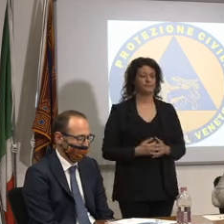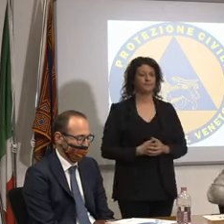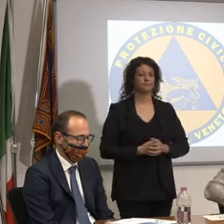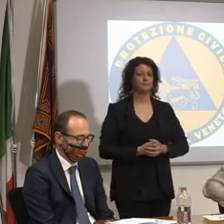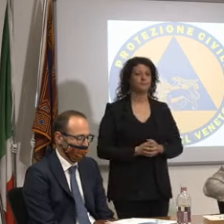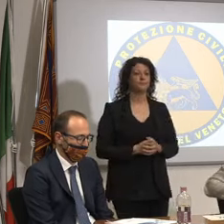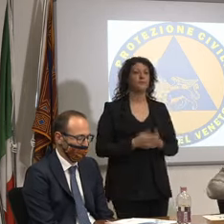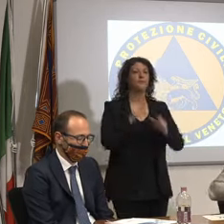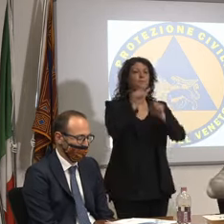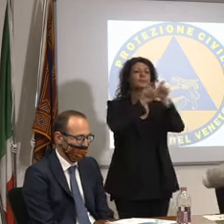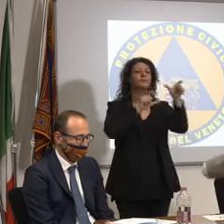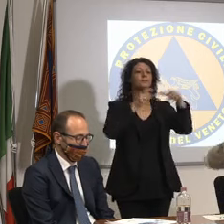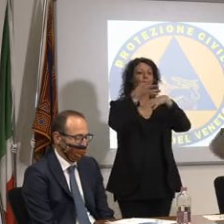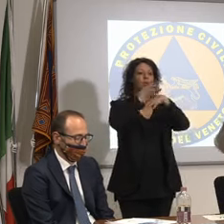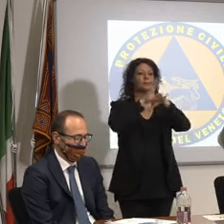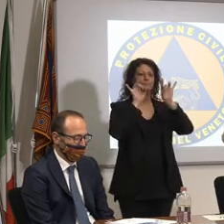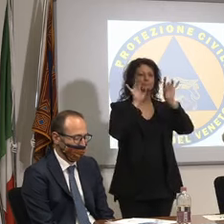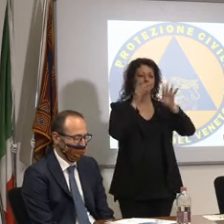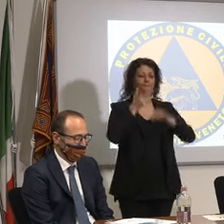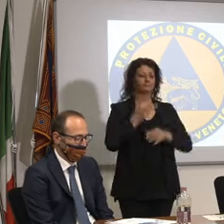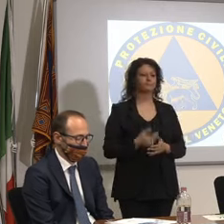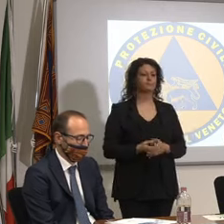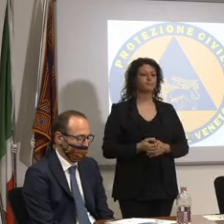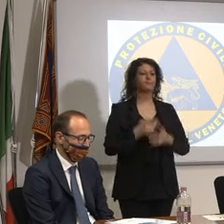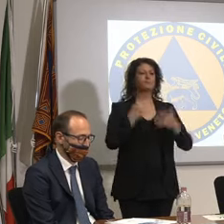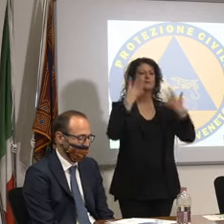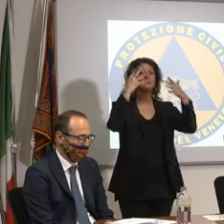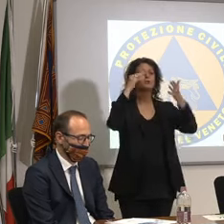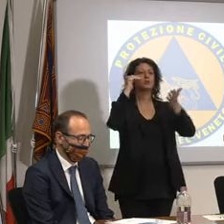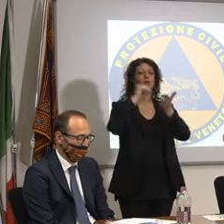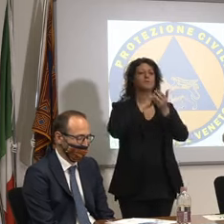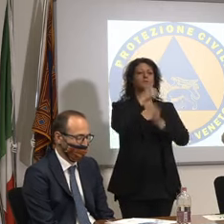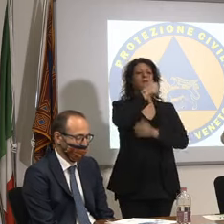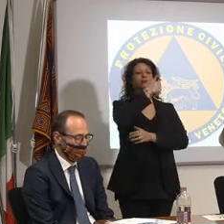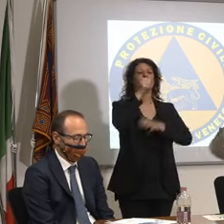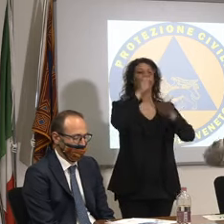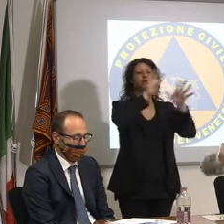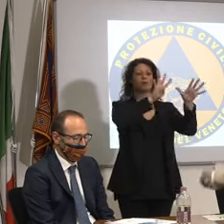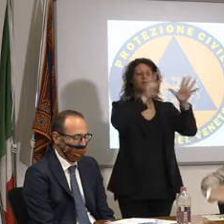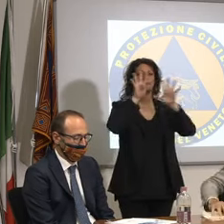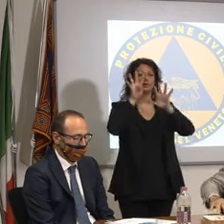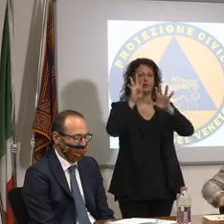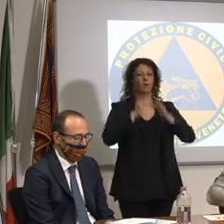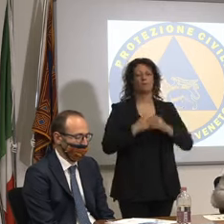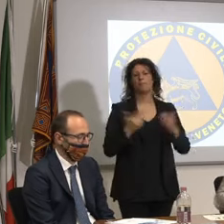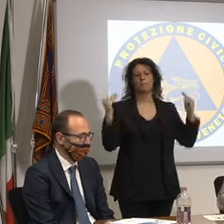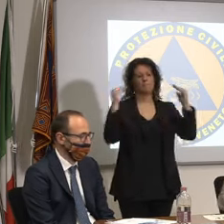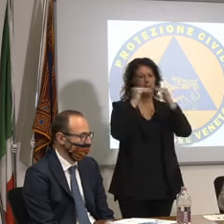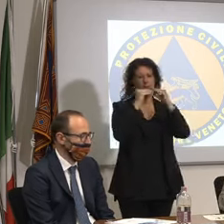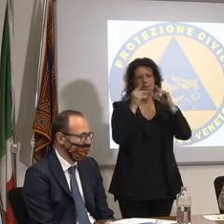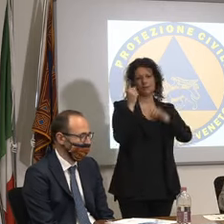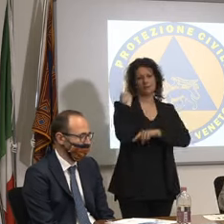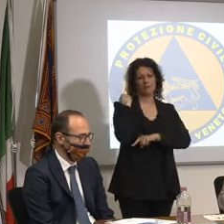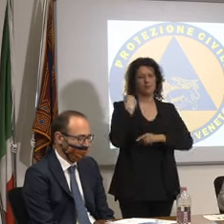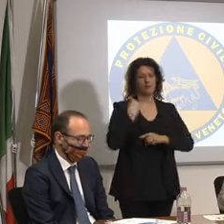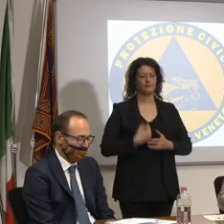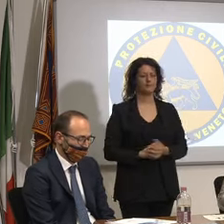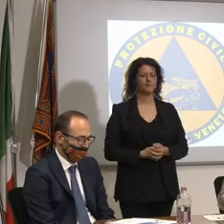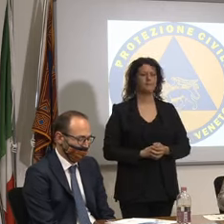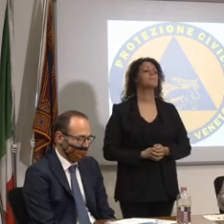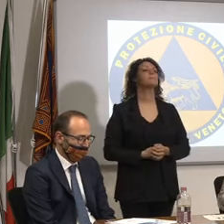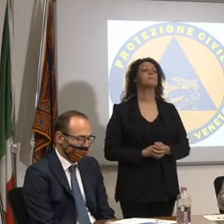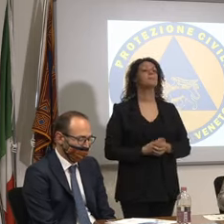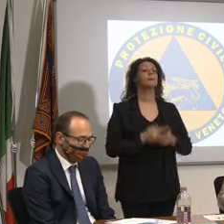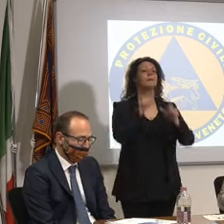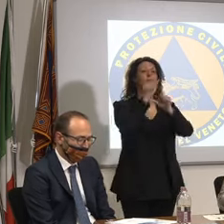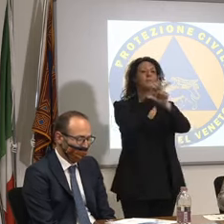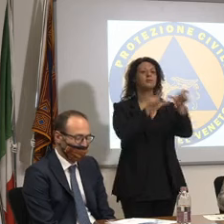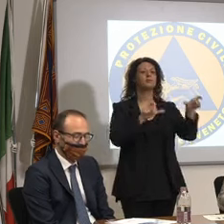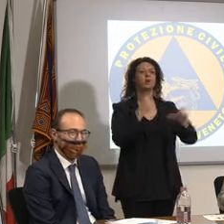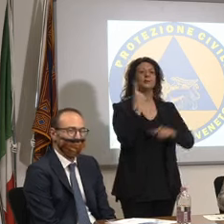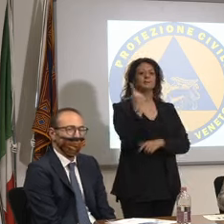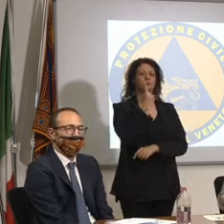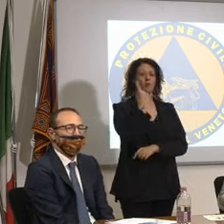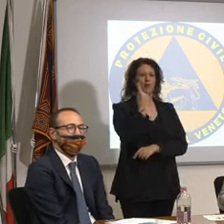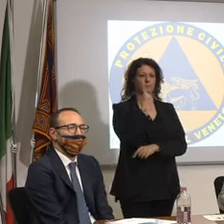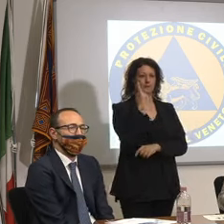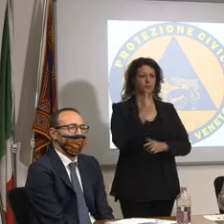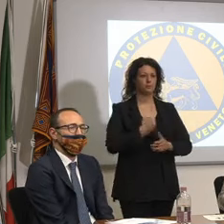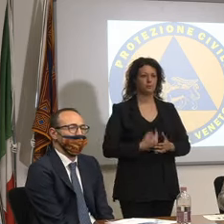numero di positivi 19.199 patta isolamento